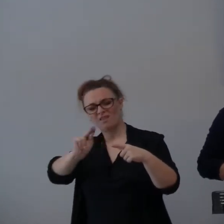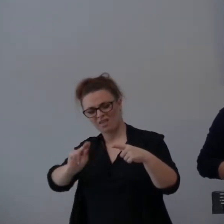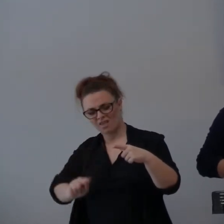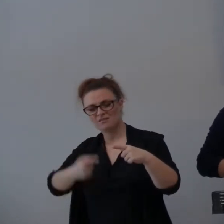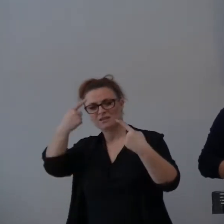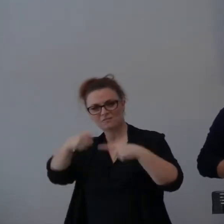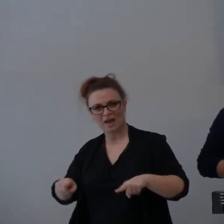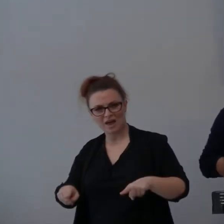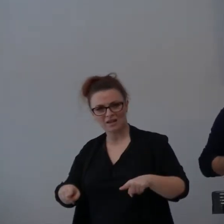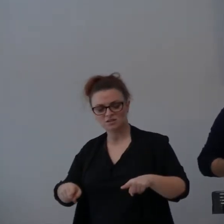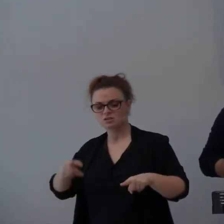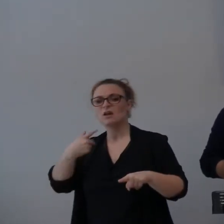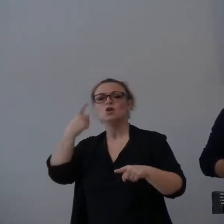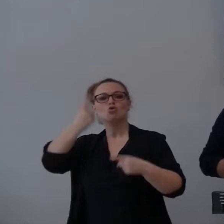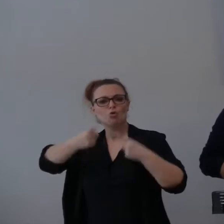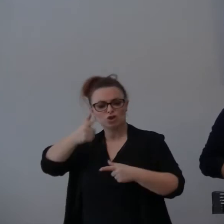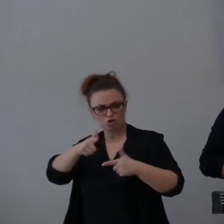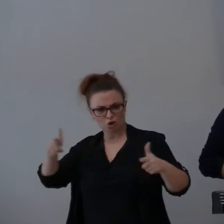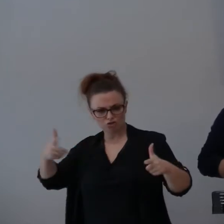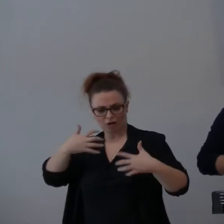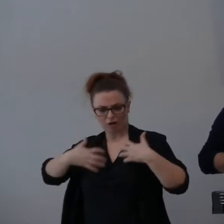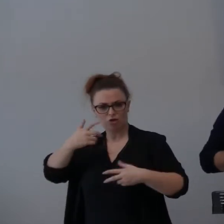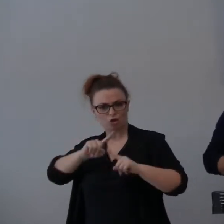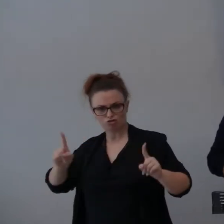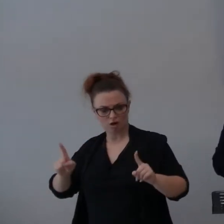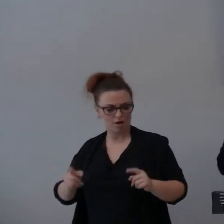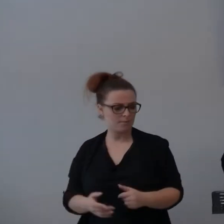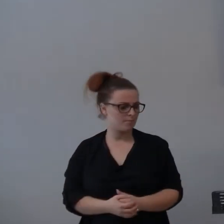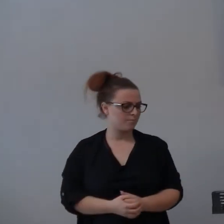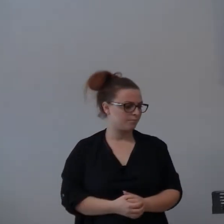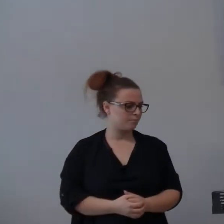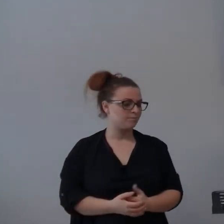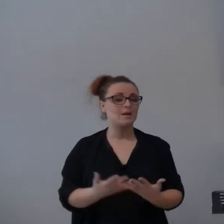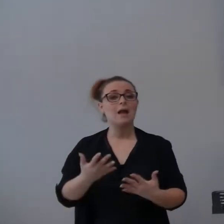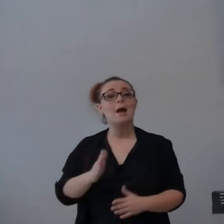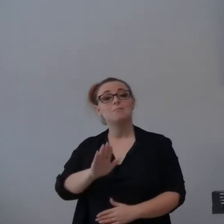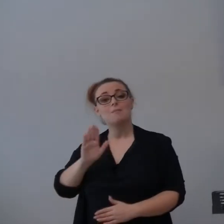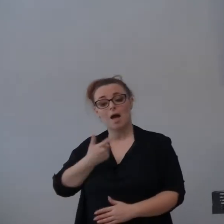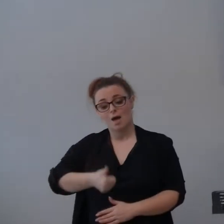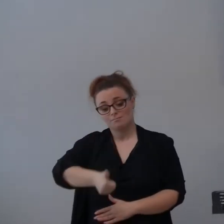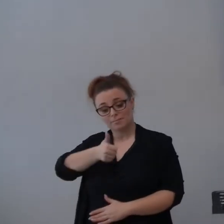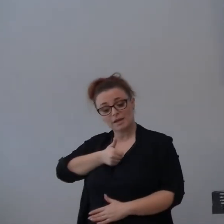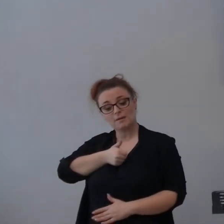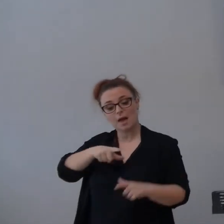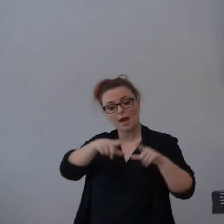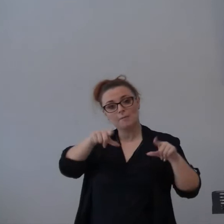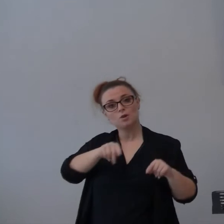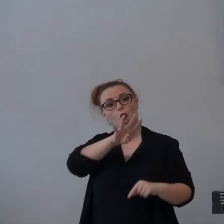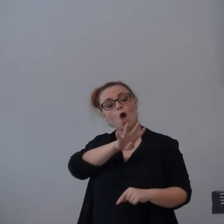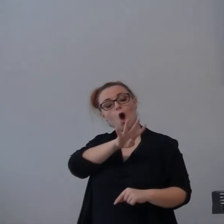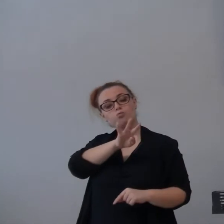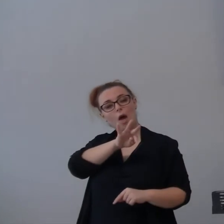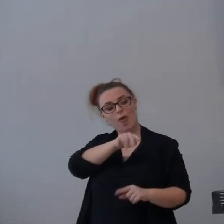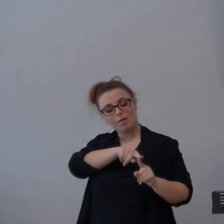giudizio, non con rancore e con ira, ma dicendo, partendo appunto dal capitolo 40 al versetto 1,